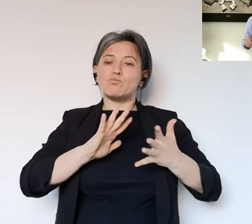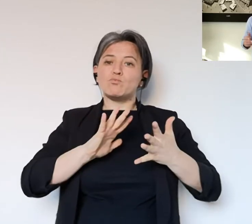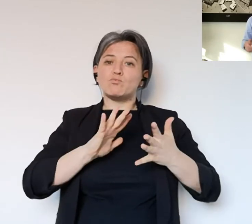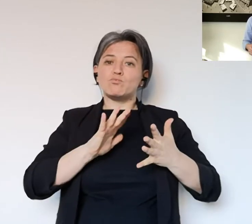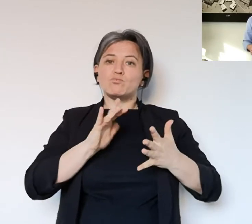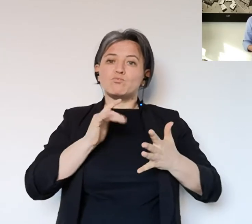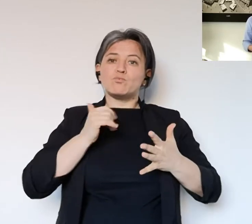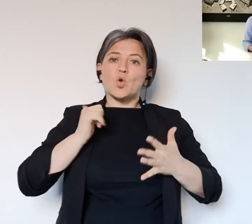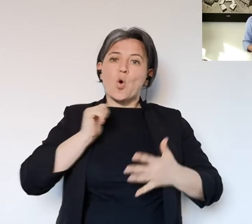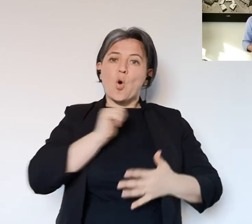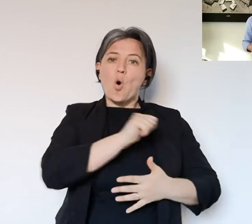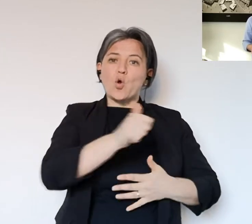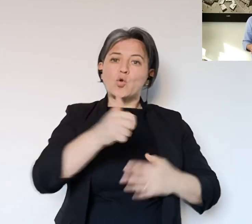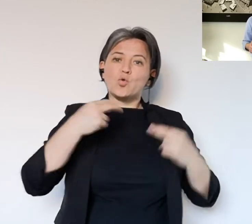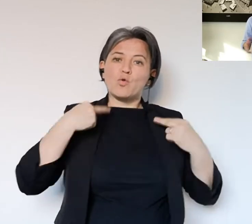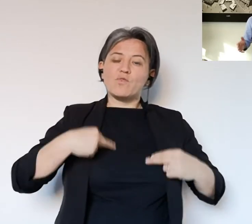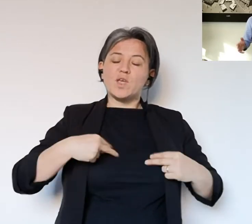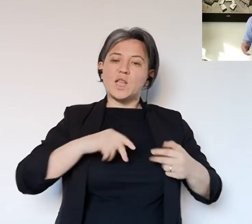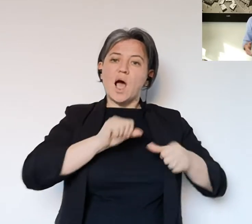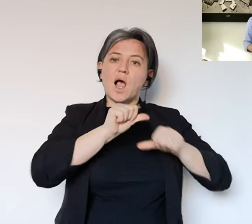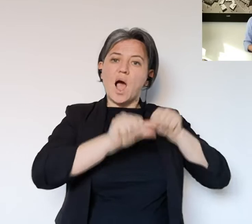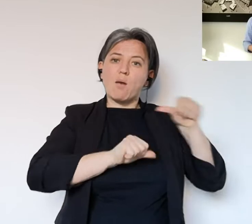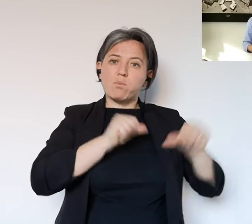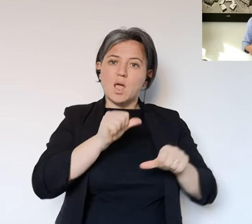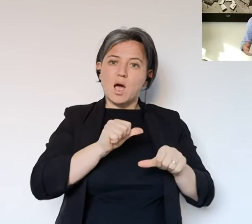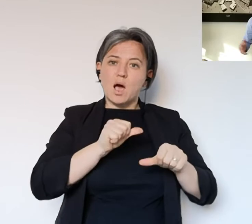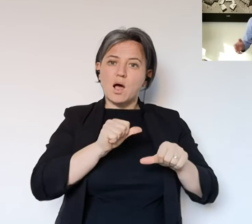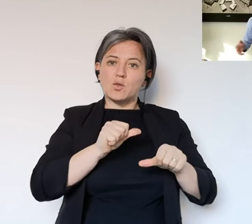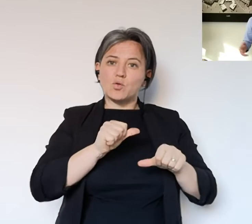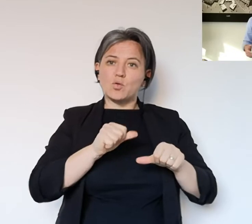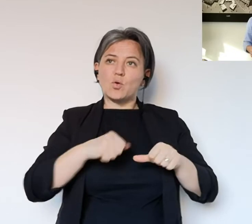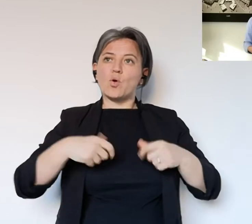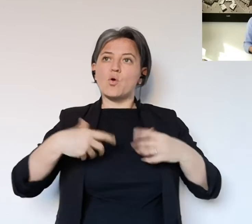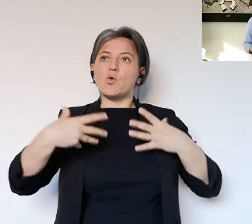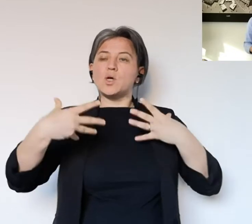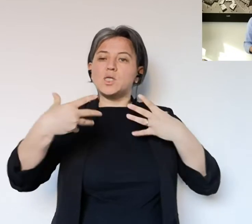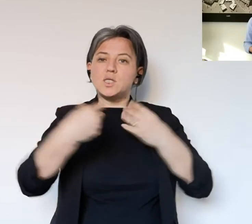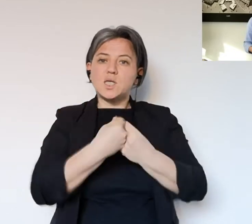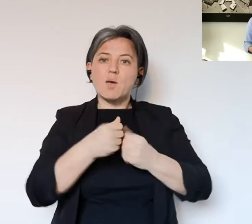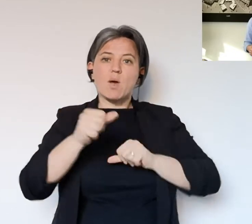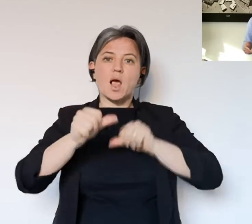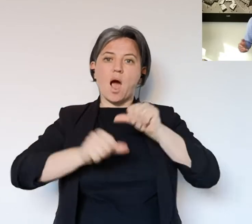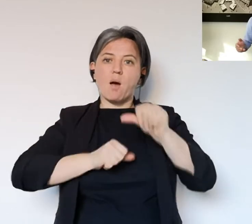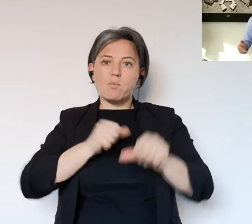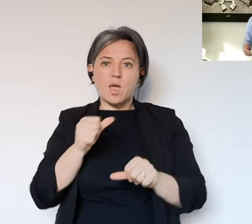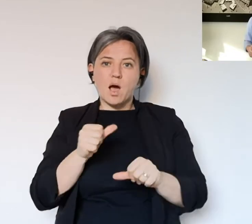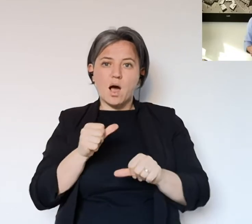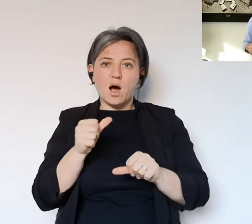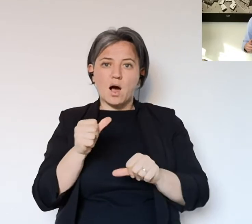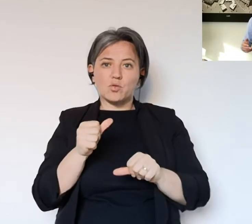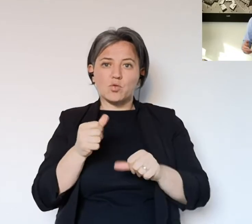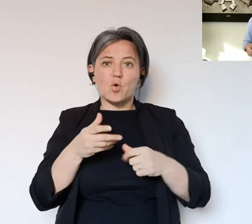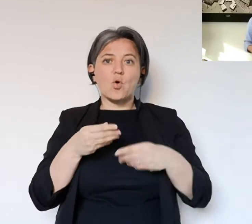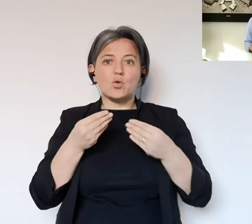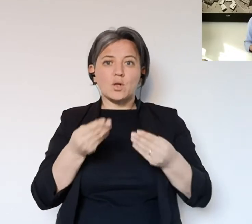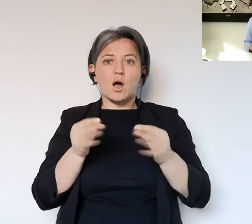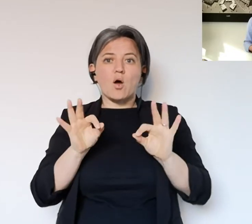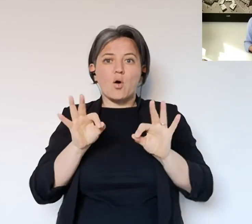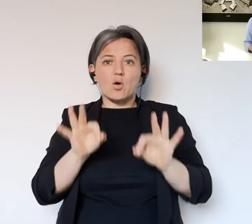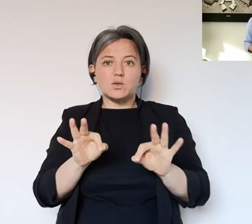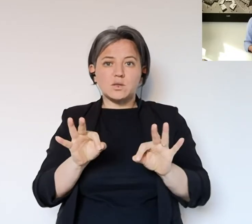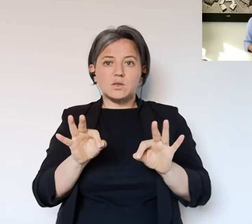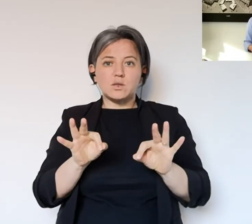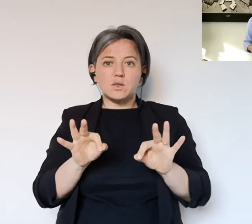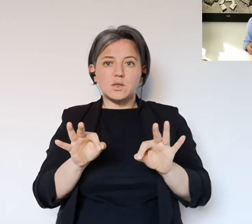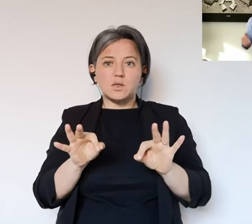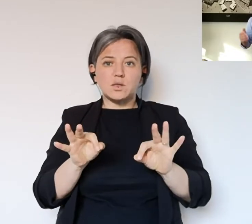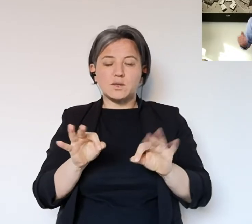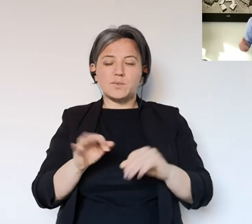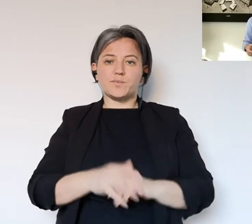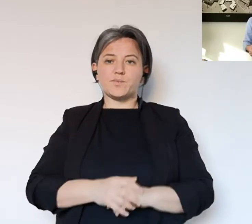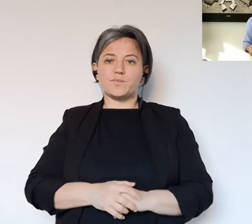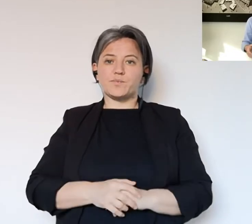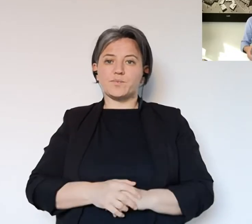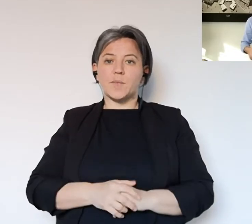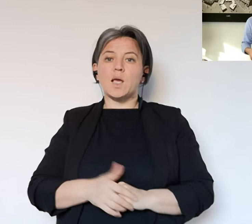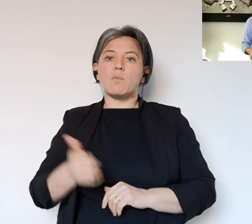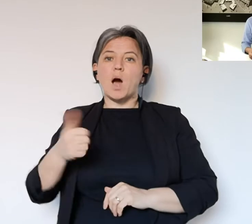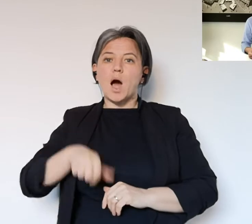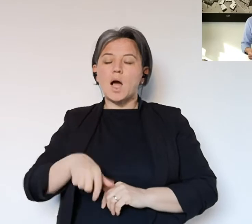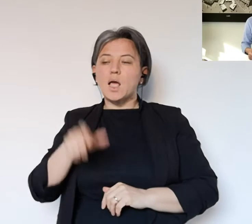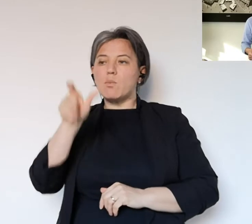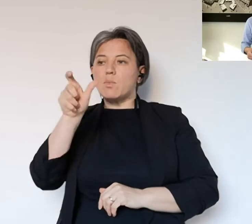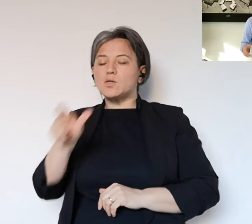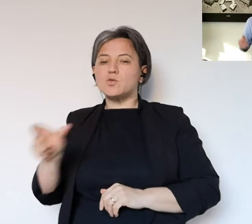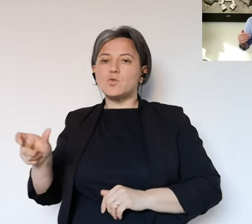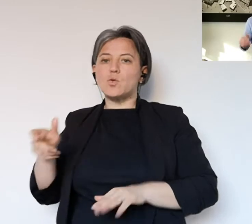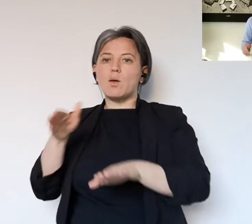fatti, oltre che un grosso cambiamento del nostro modo di vivere, di stare assieme perché la